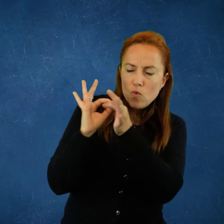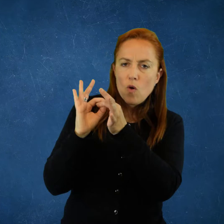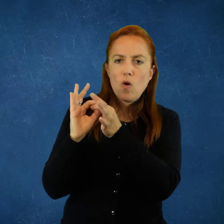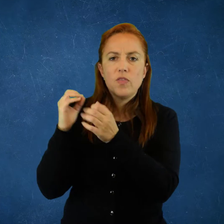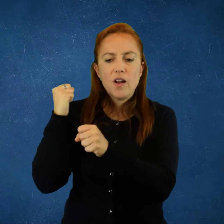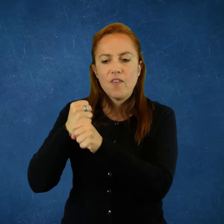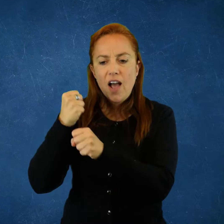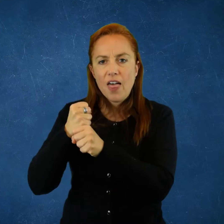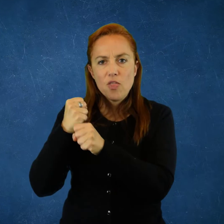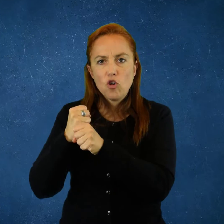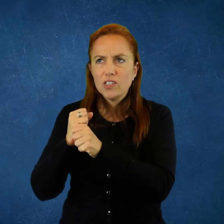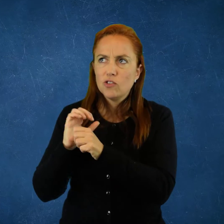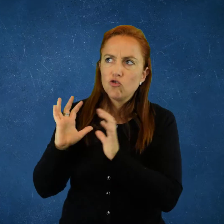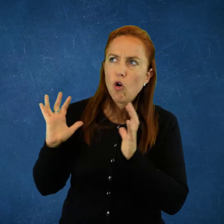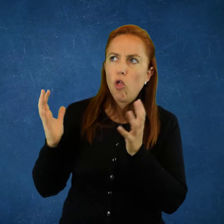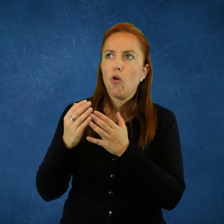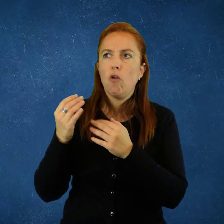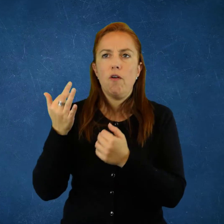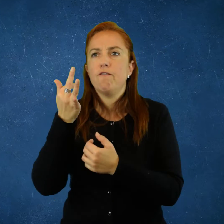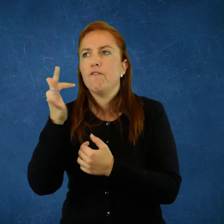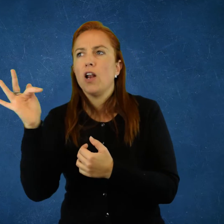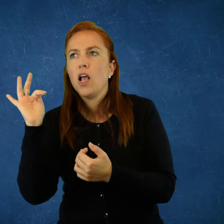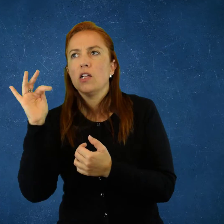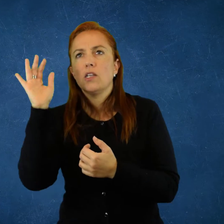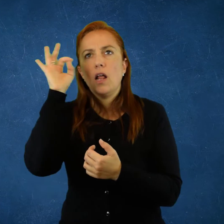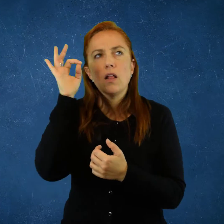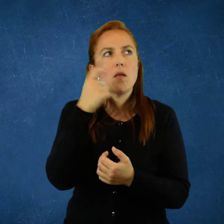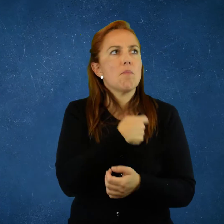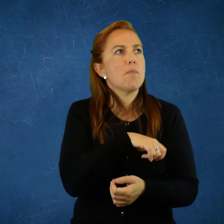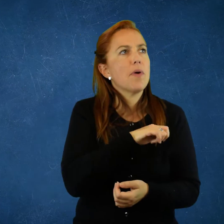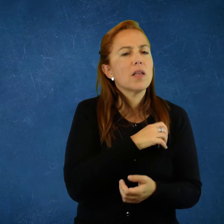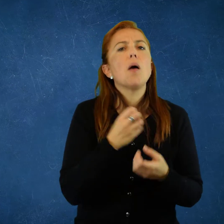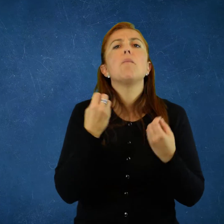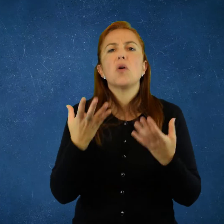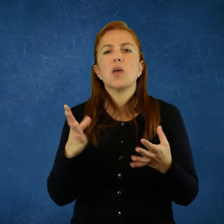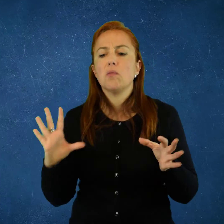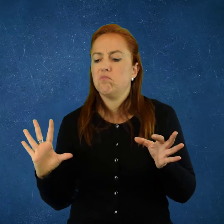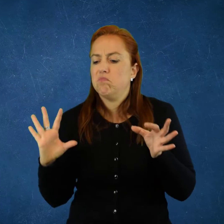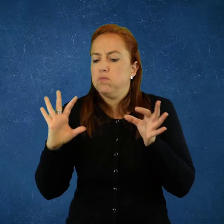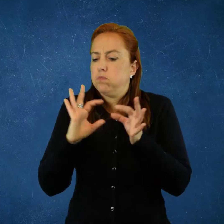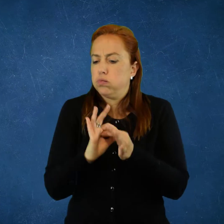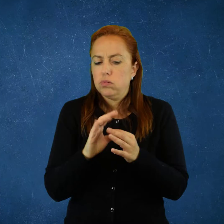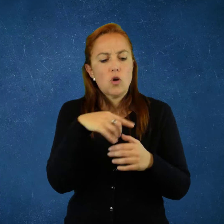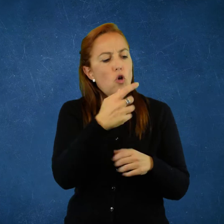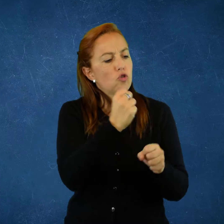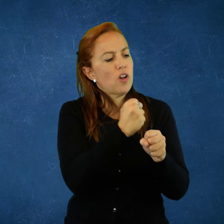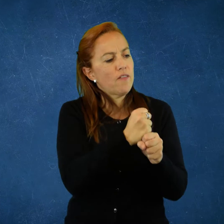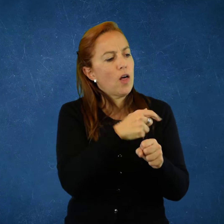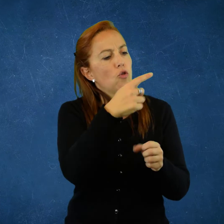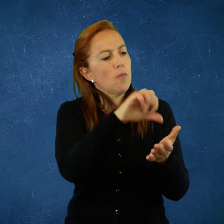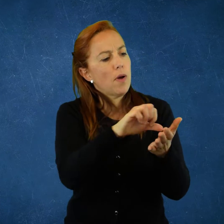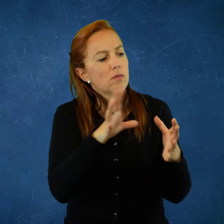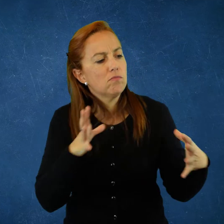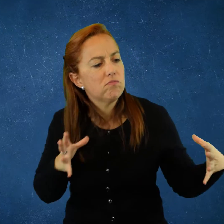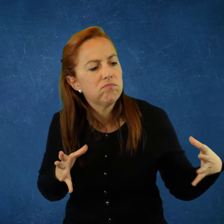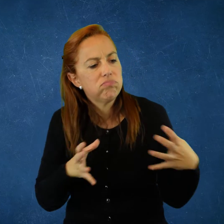¿Nunca se les ocurrió a los obreros unirse todos ellos? No por país, Francia, Inglaterra, España. ¿Por qué no